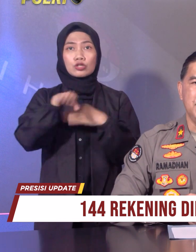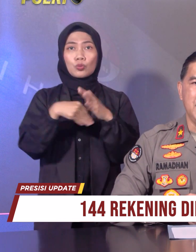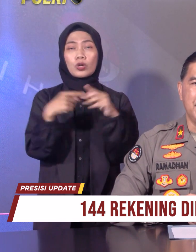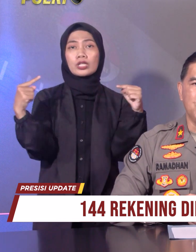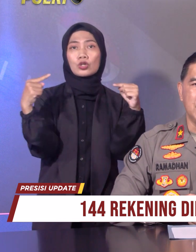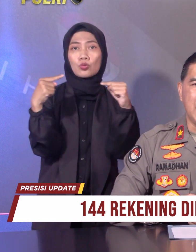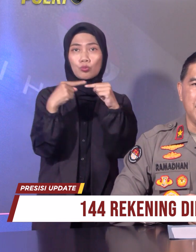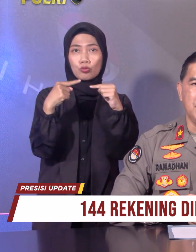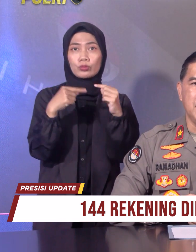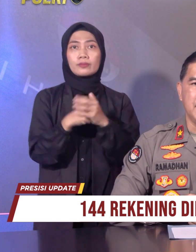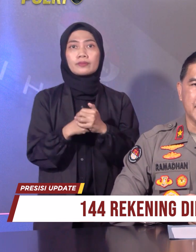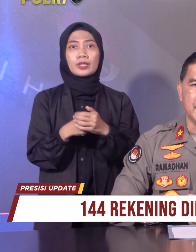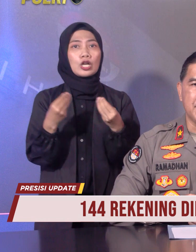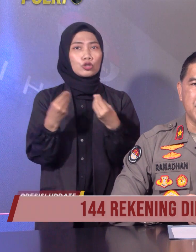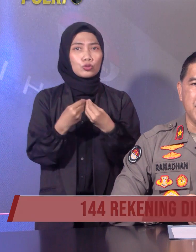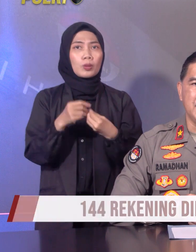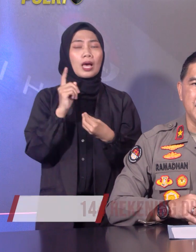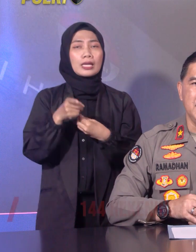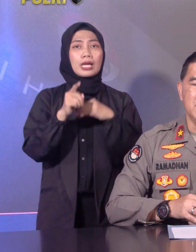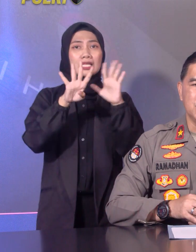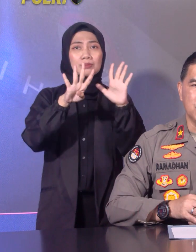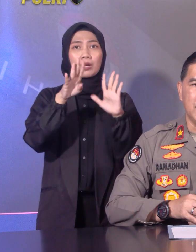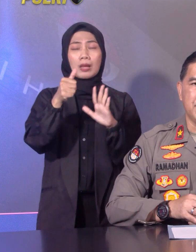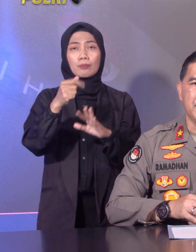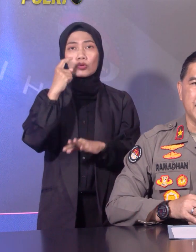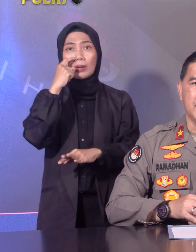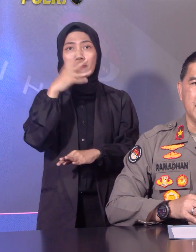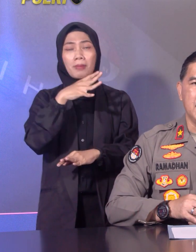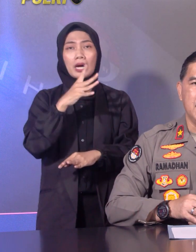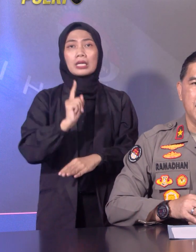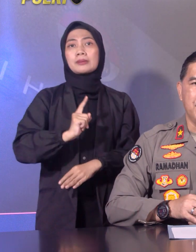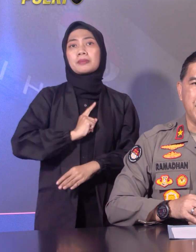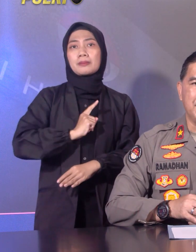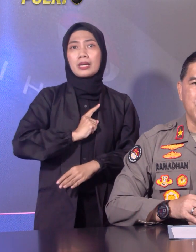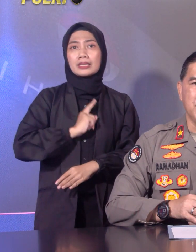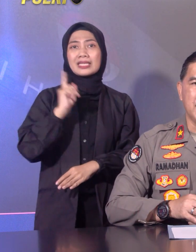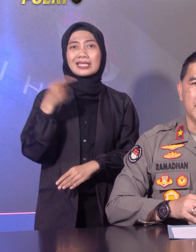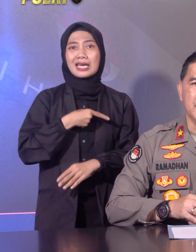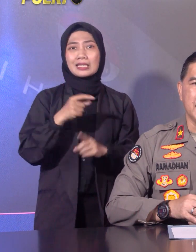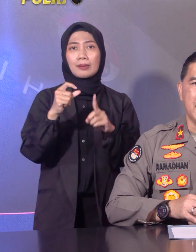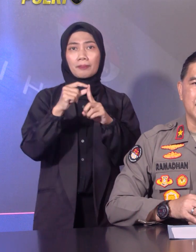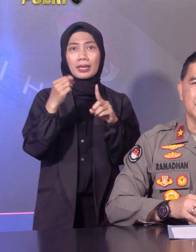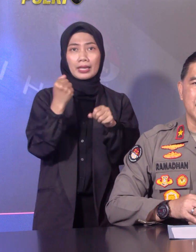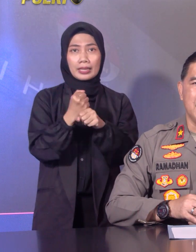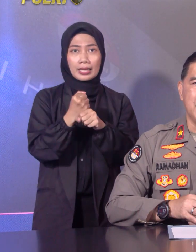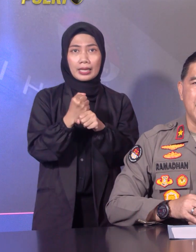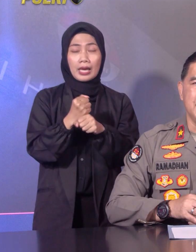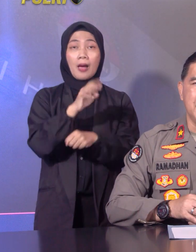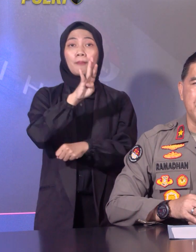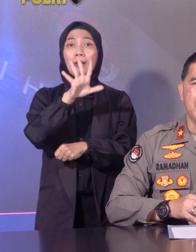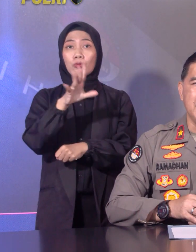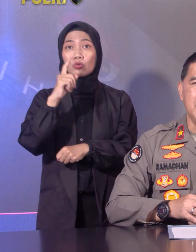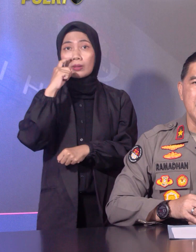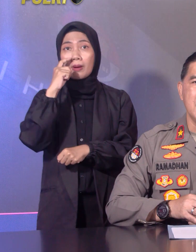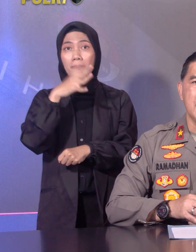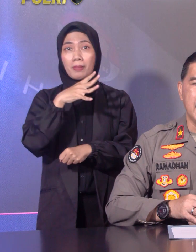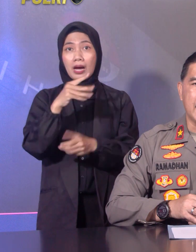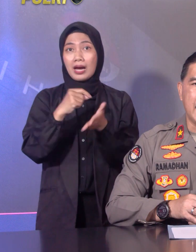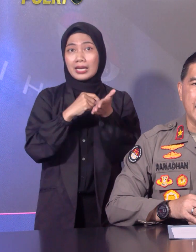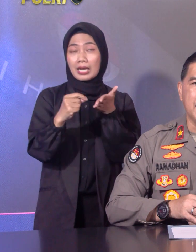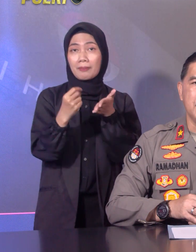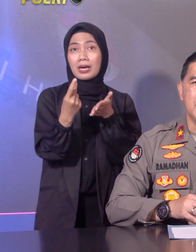96 rekening pribadi sodara PG, 45 rekening atas nama YPI,